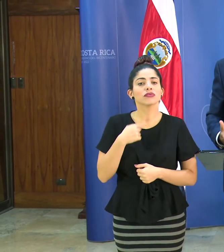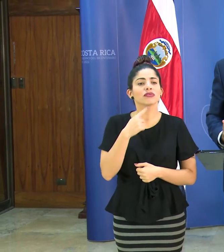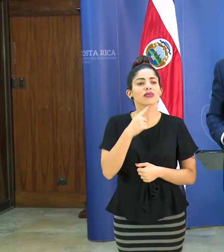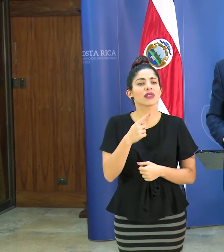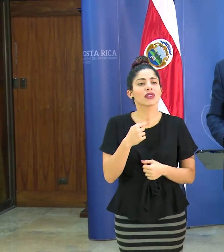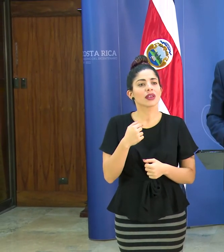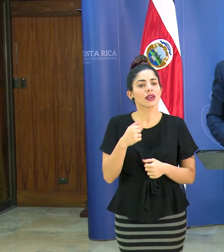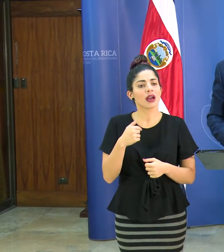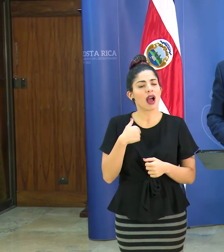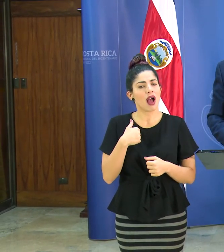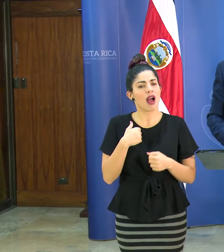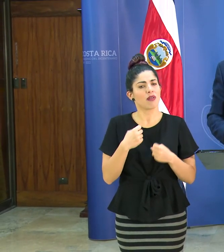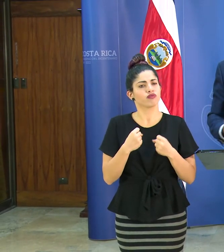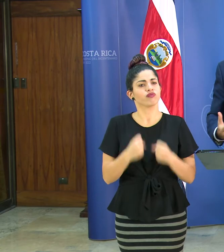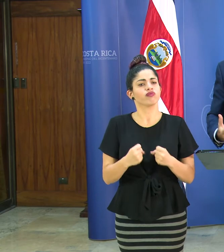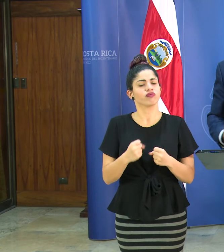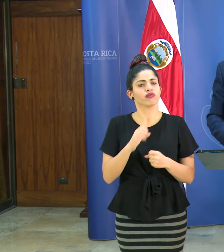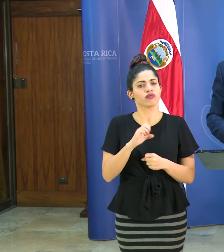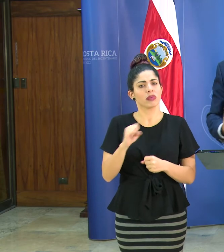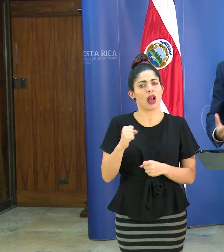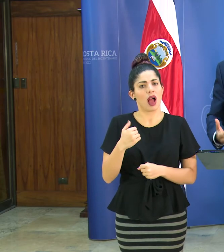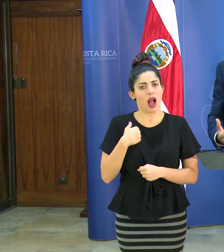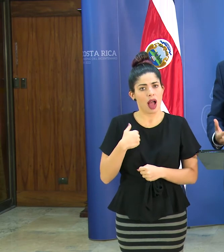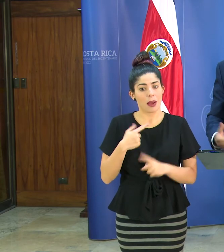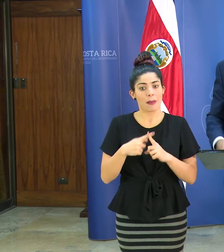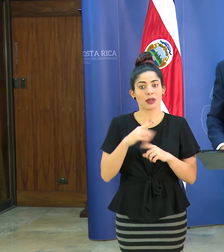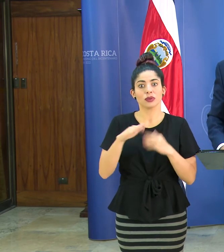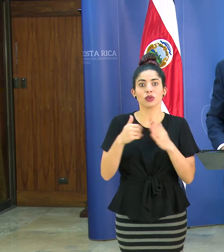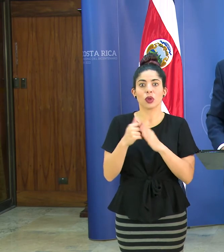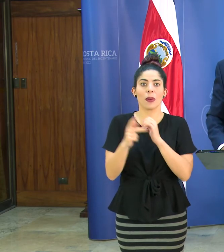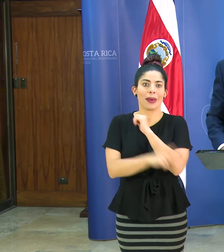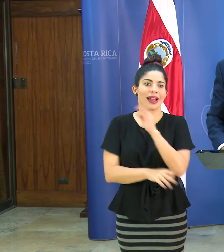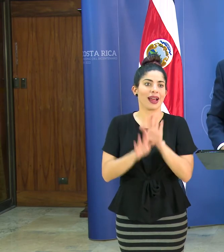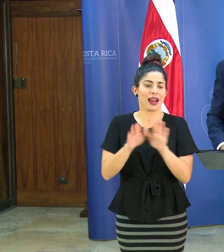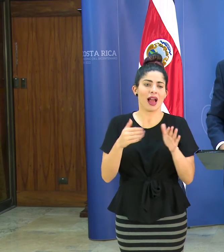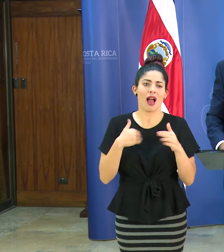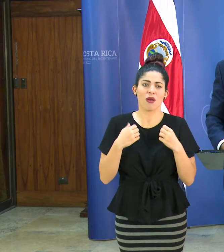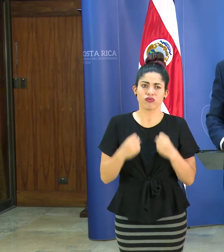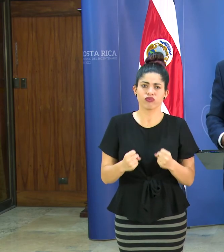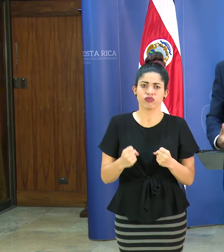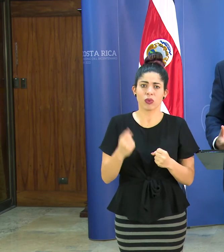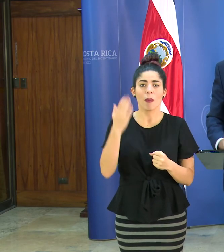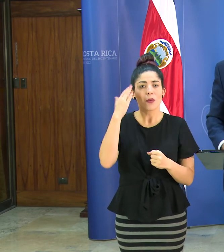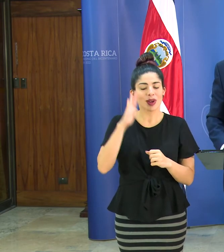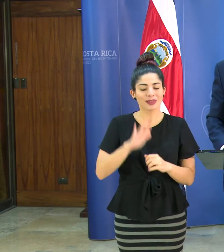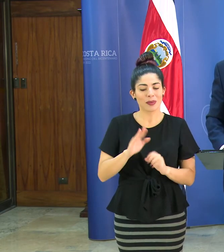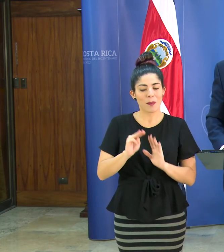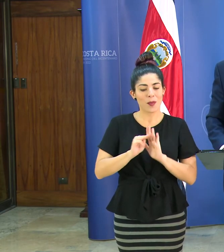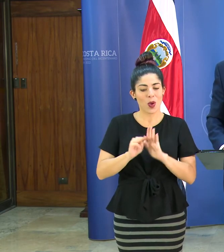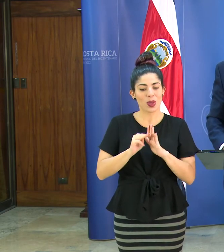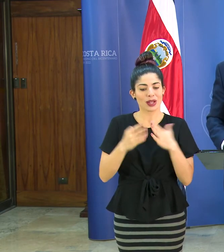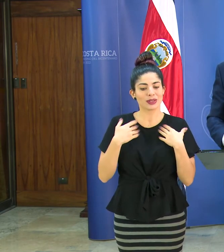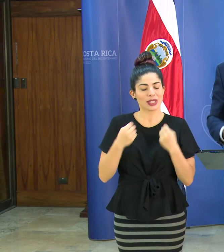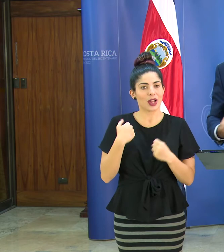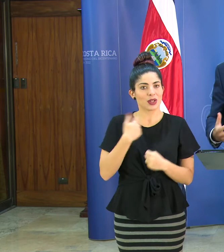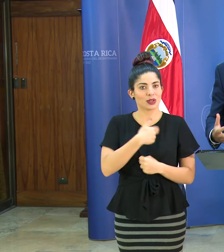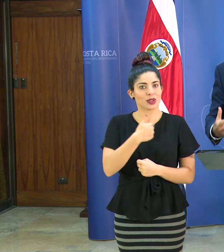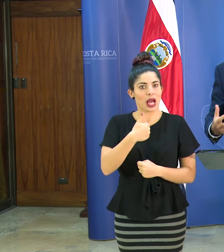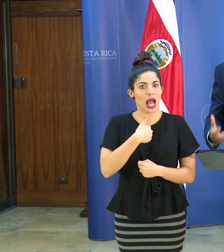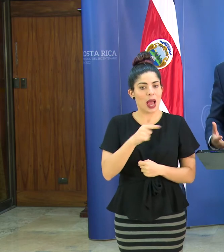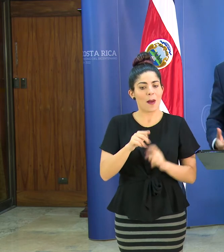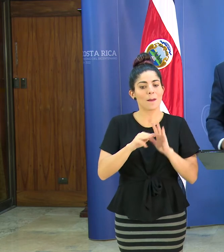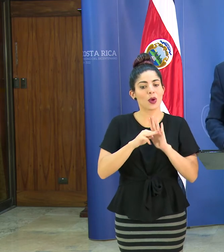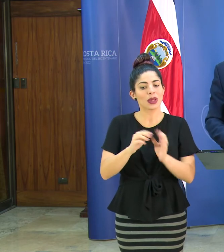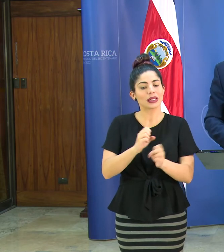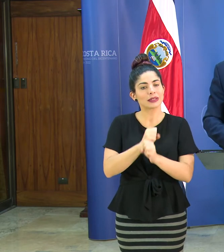fortaleza que tiene la caja y el país en general por el modelo de salud que tenemos que es un modelo de